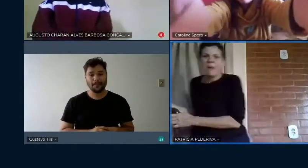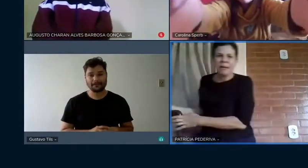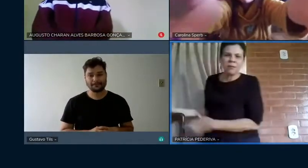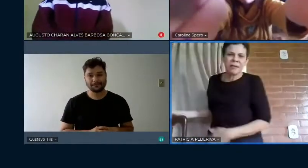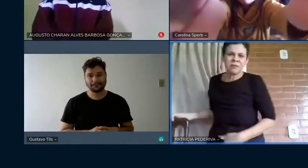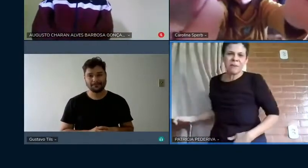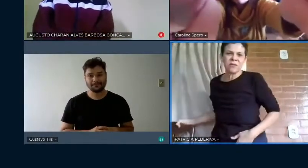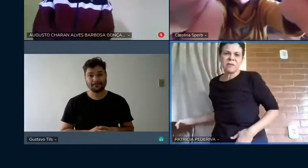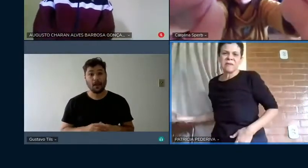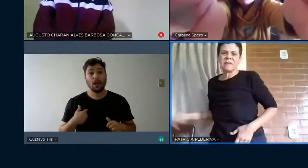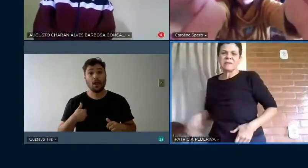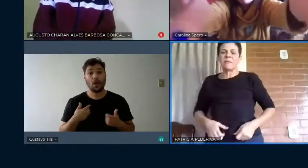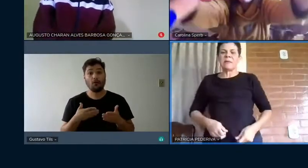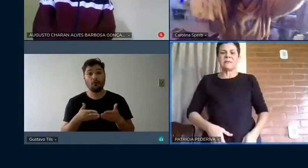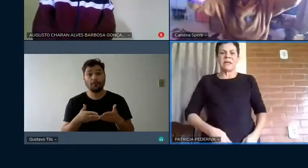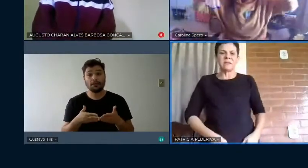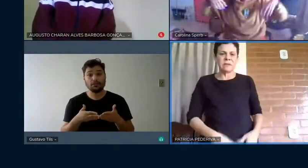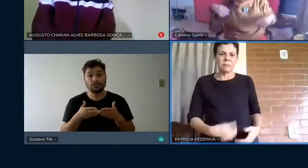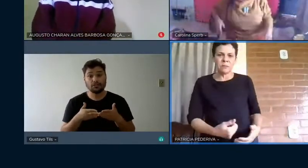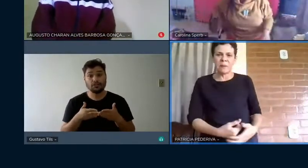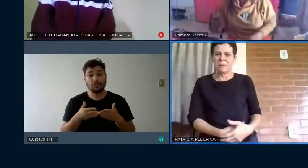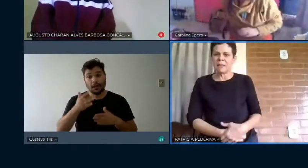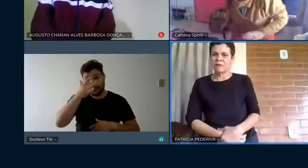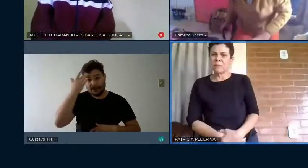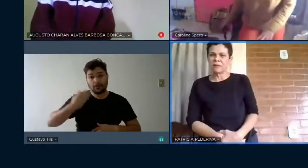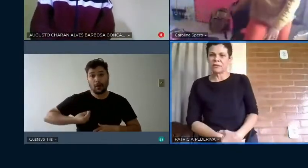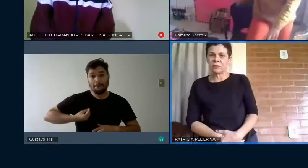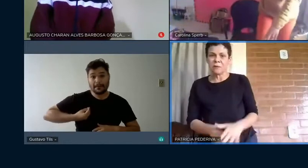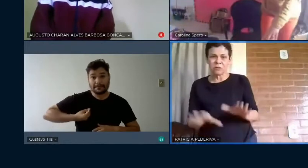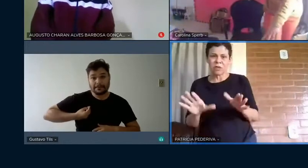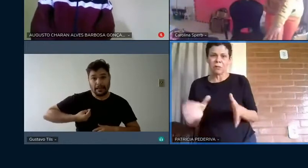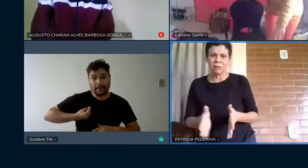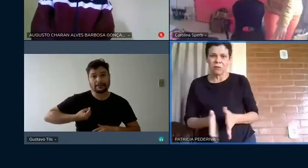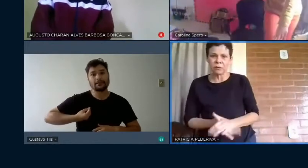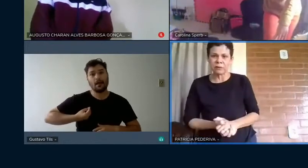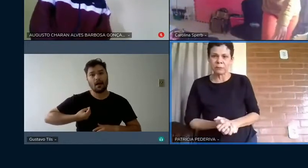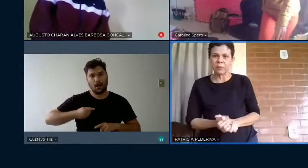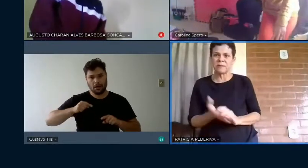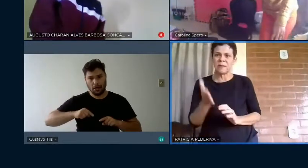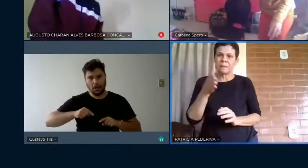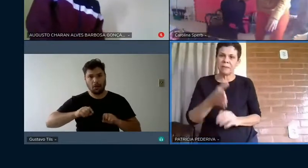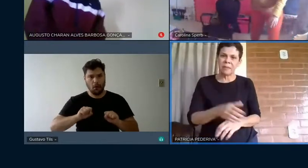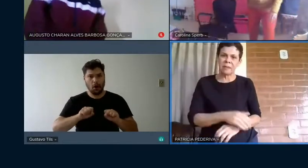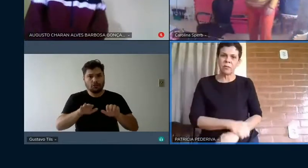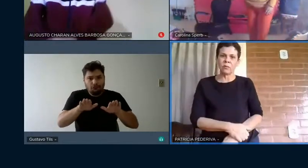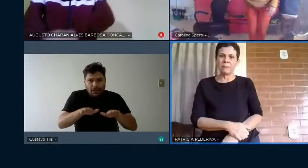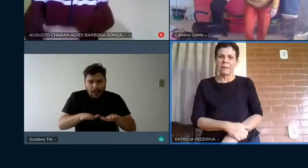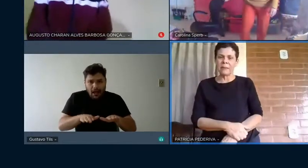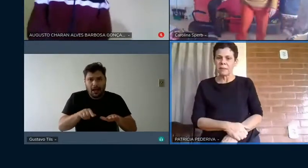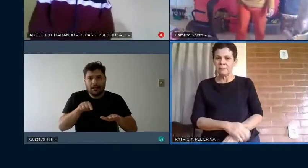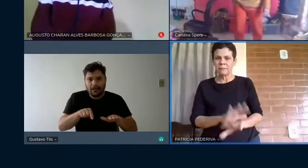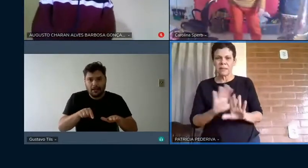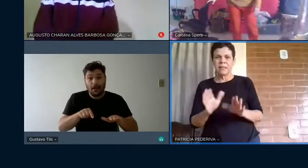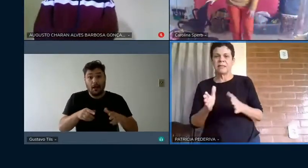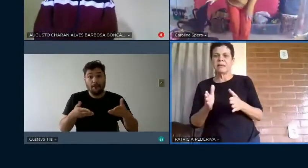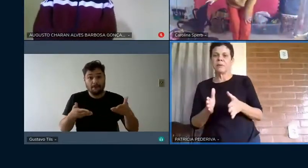eu peço que as pessoas que estão presentes depois permaneçam para a gente vamos tirar uma foto depois primeiro com a banca e